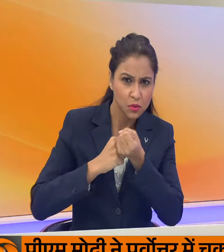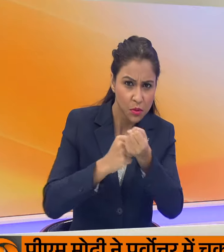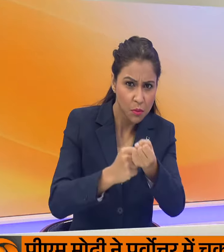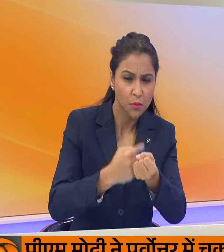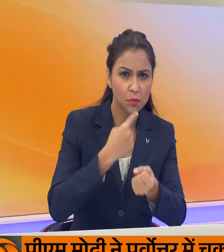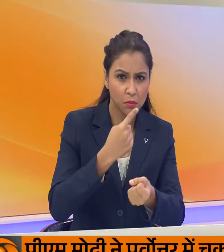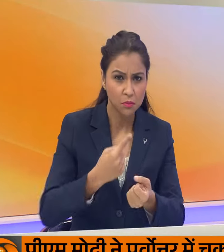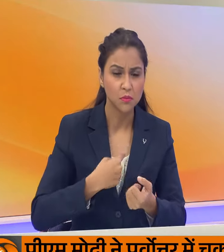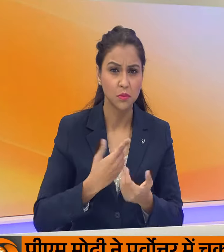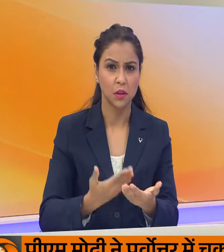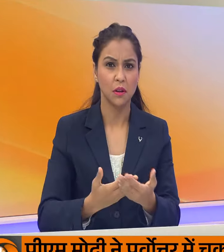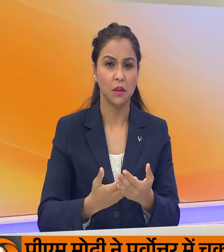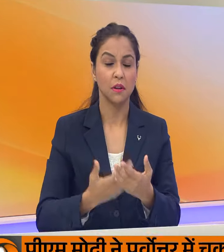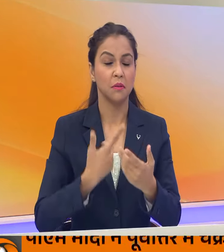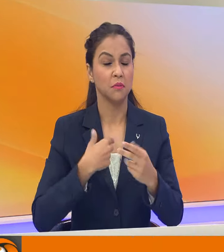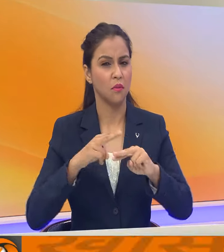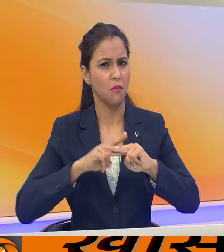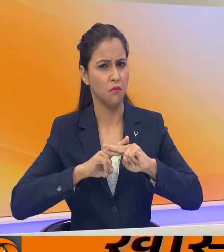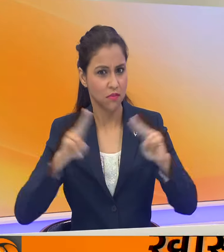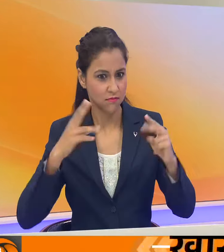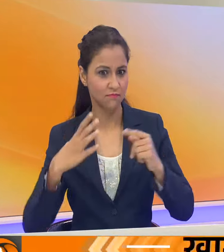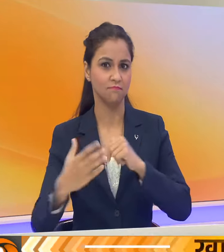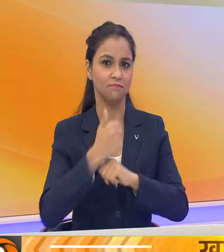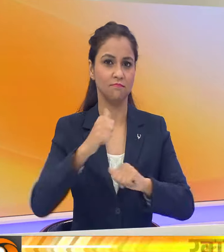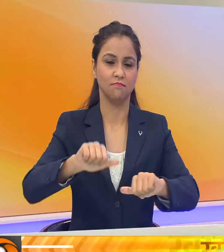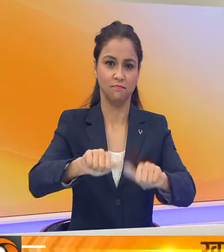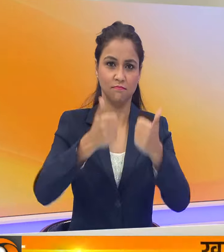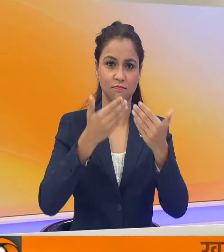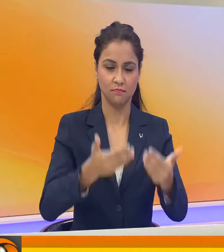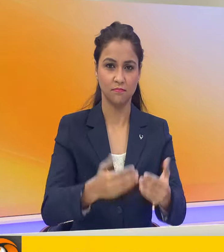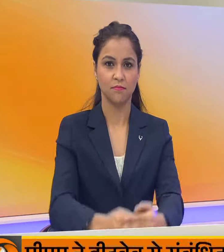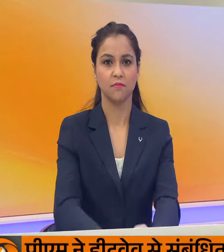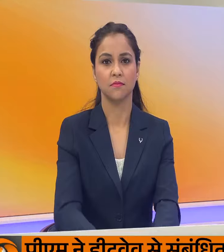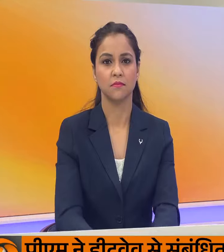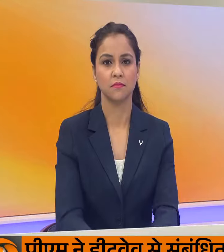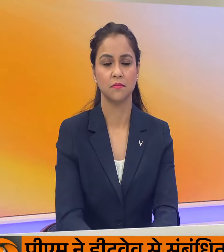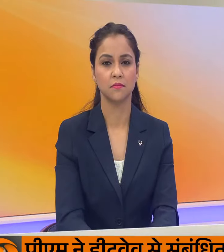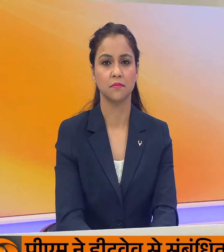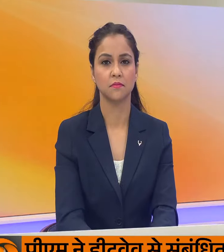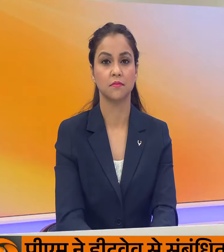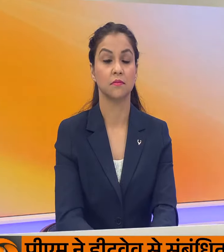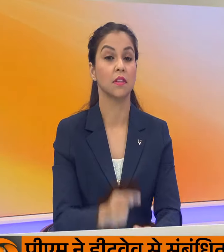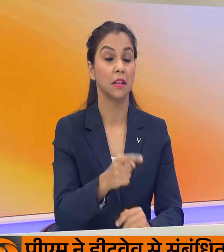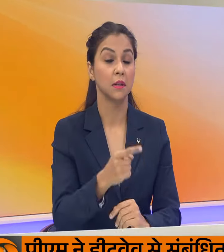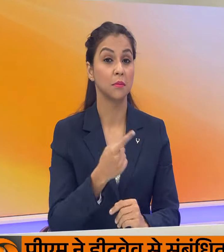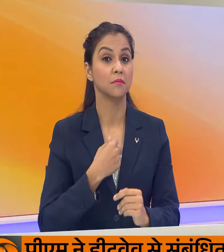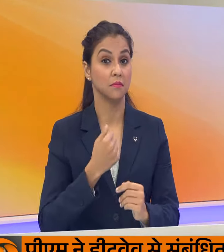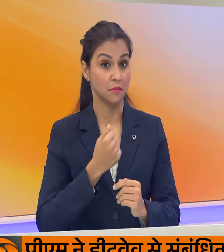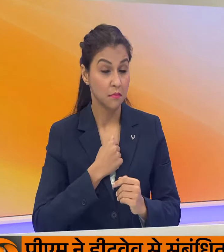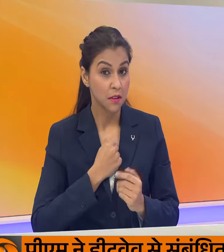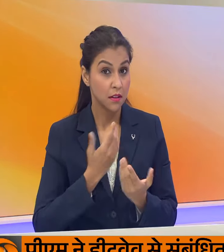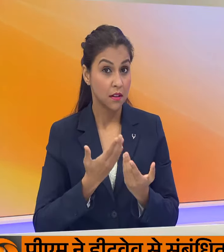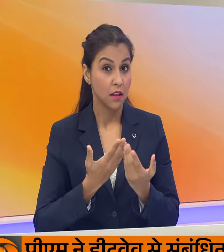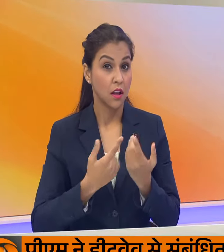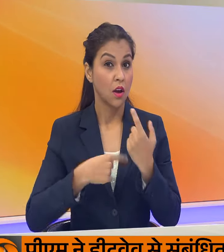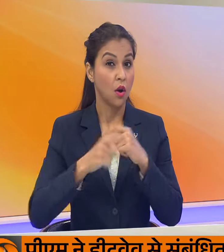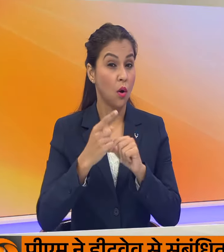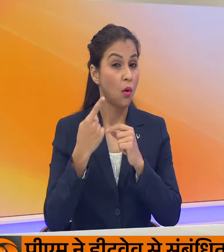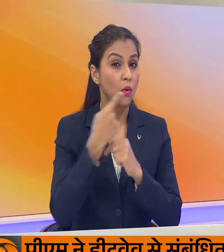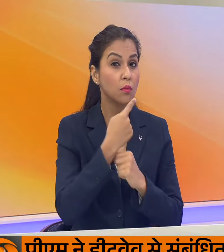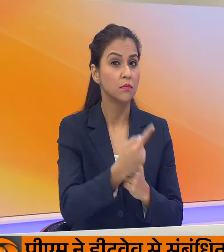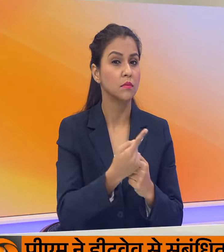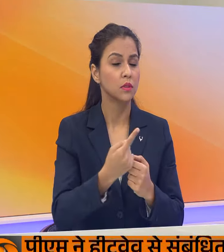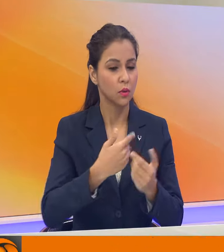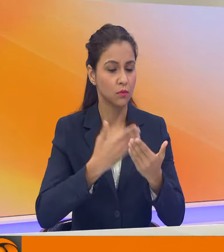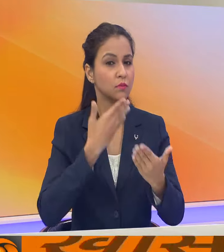इतना आइस मार्जिन्सी बिजय करा दिया है इसमें मैं आंत्रिक हिदाइसे मैं